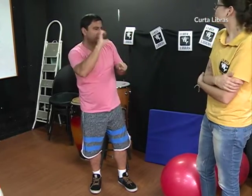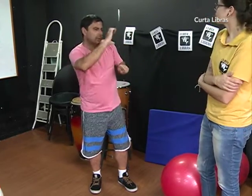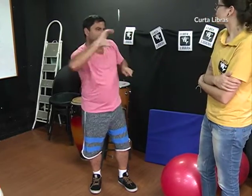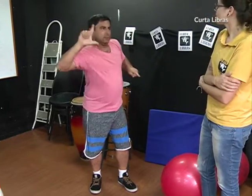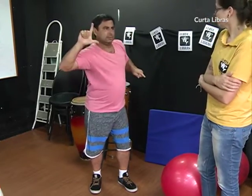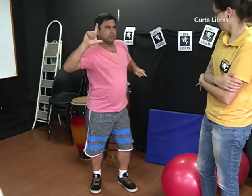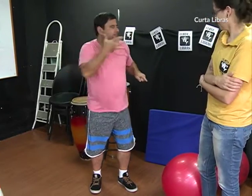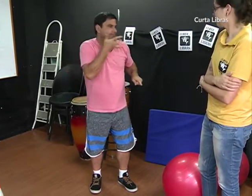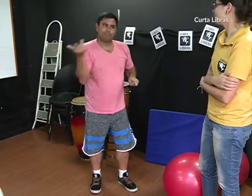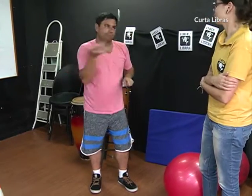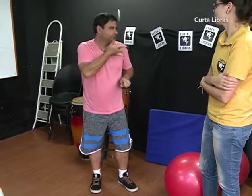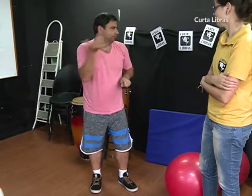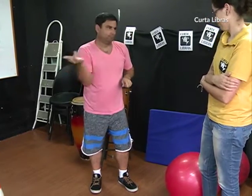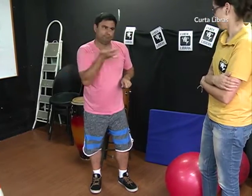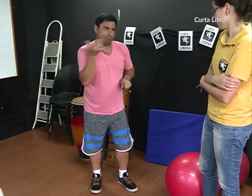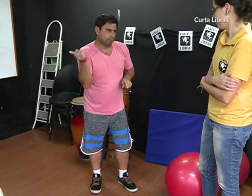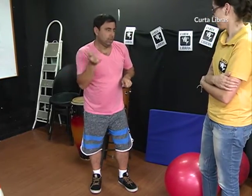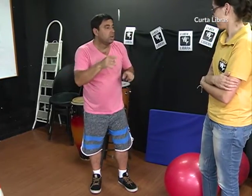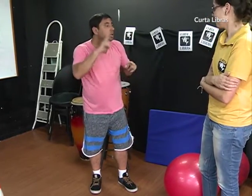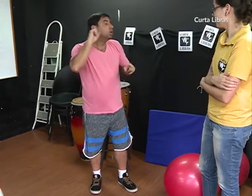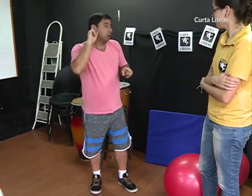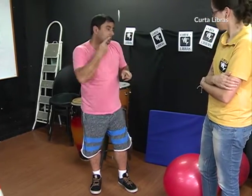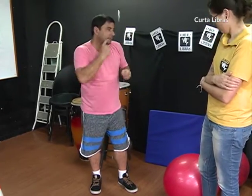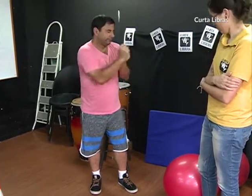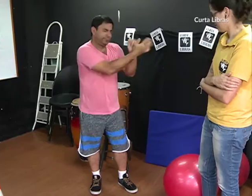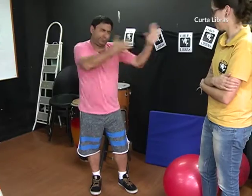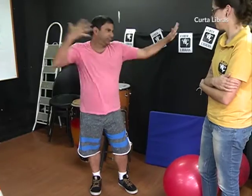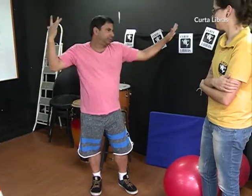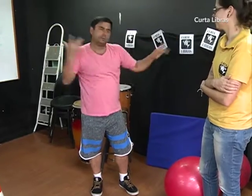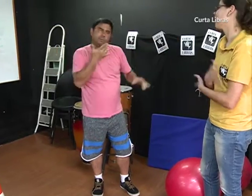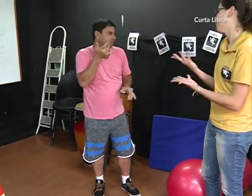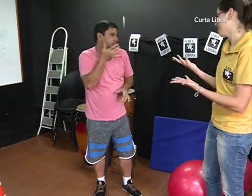piadas também. Com os surdos, é só utilizar a Libras. É muito fácil.